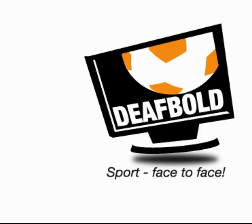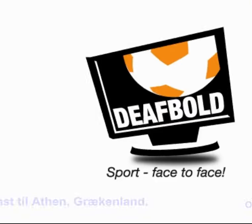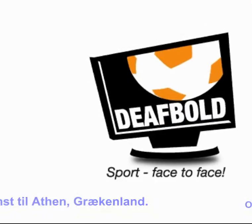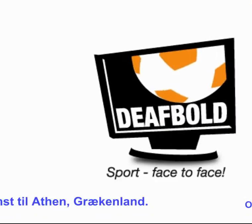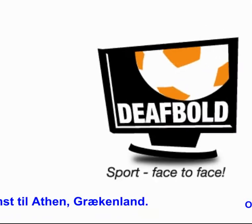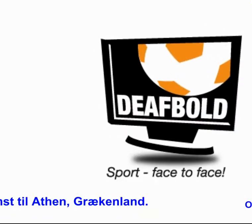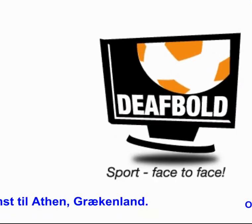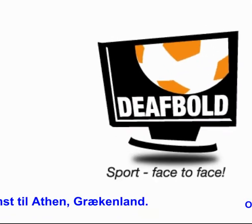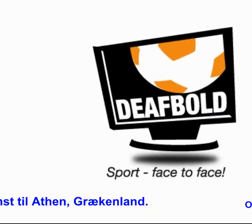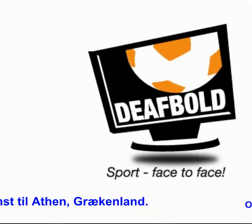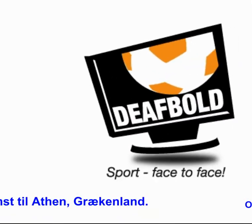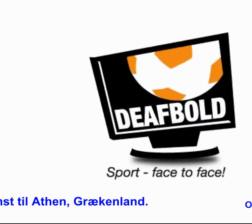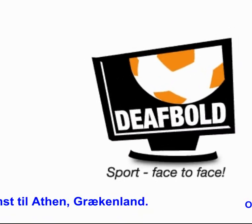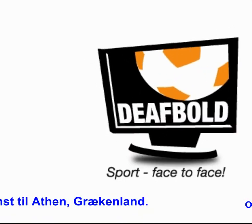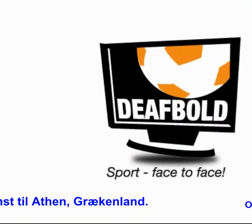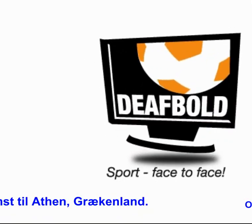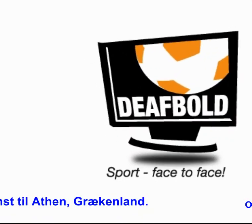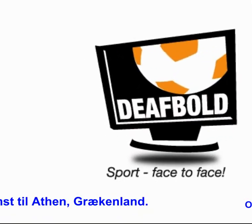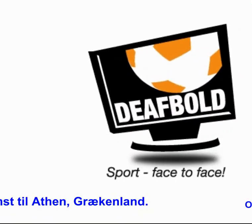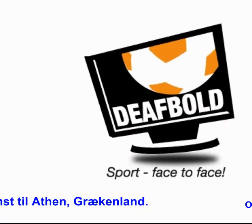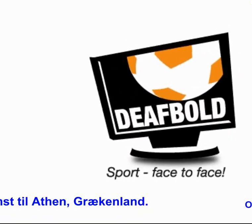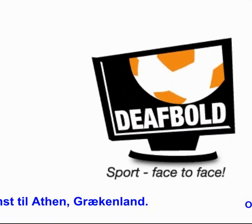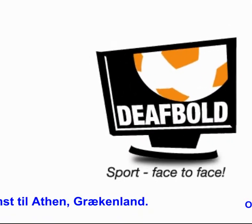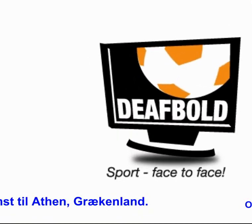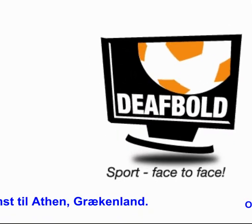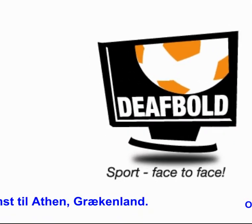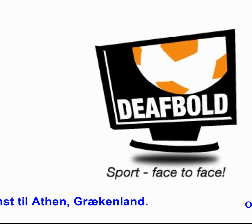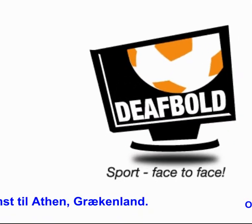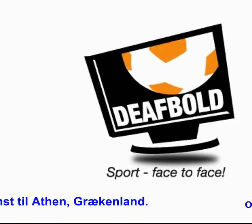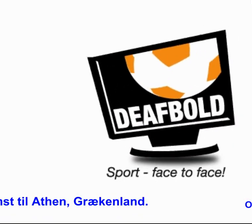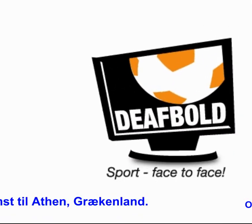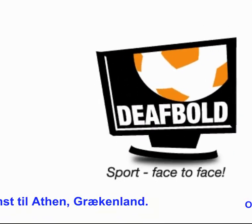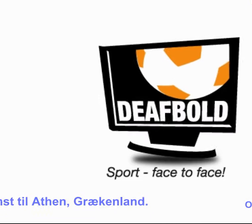Hvad der i i